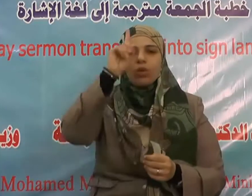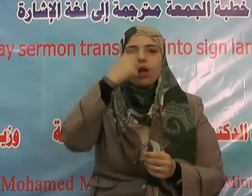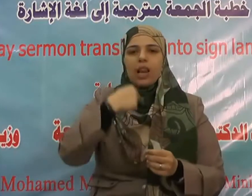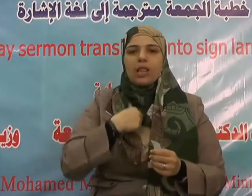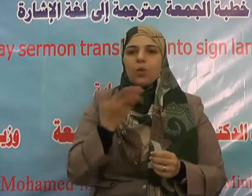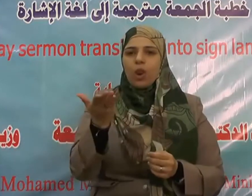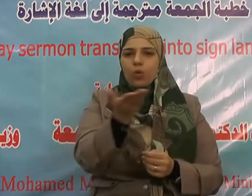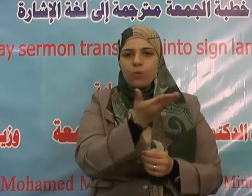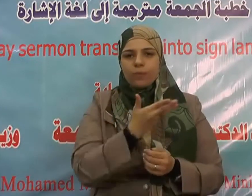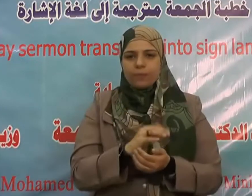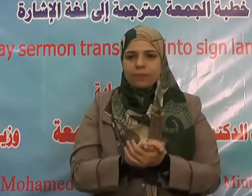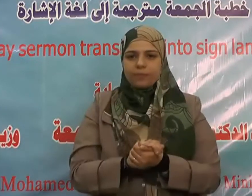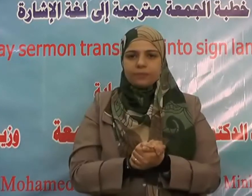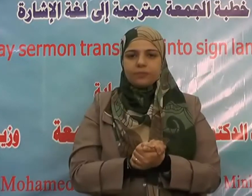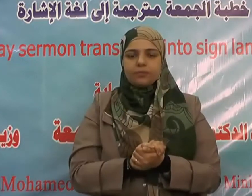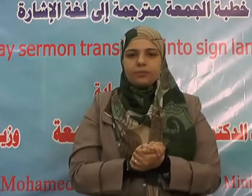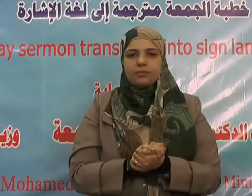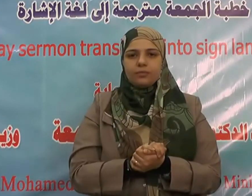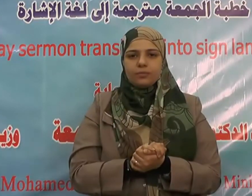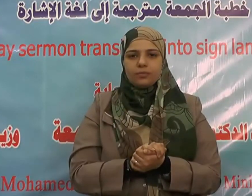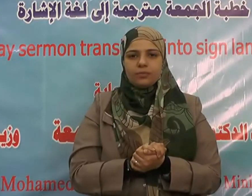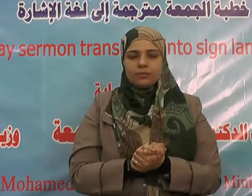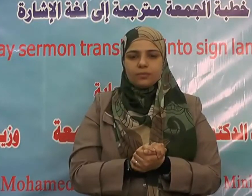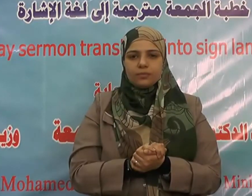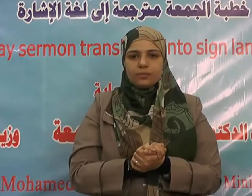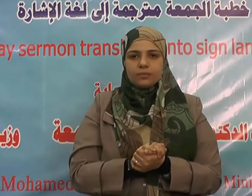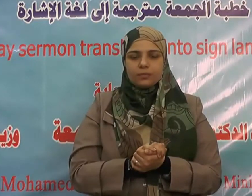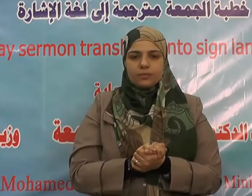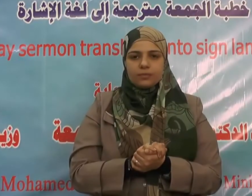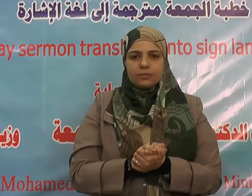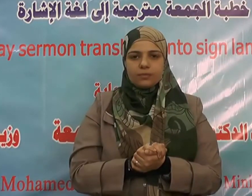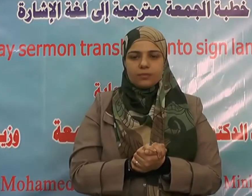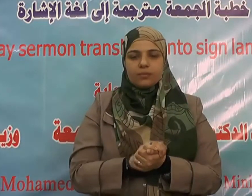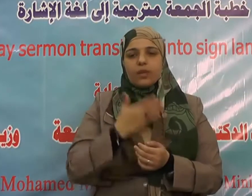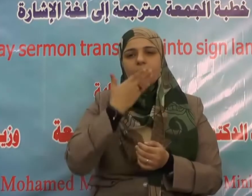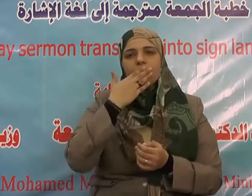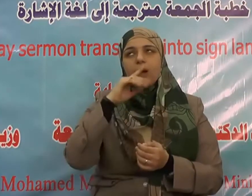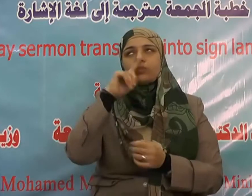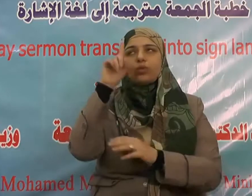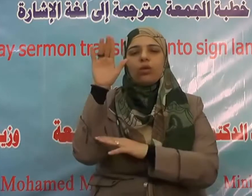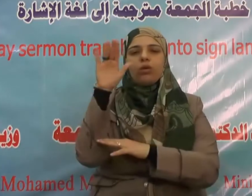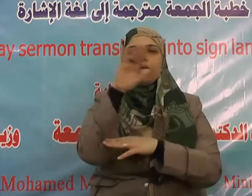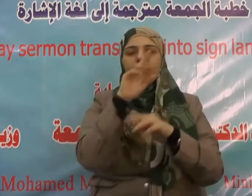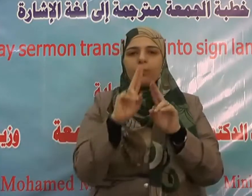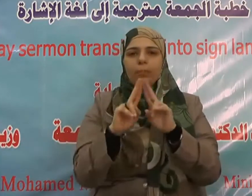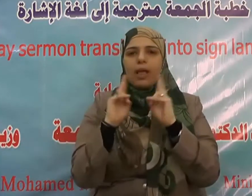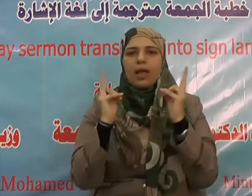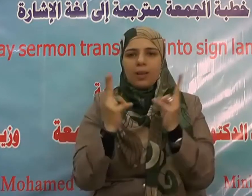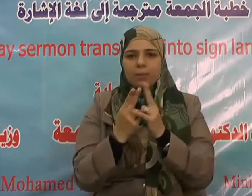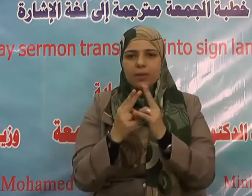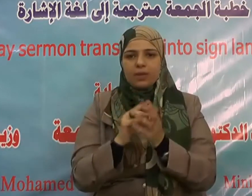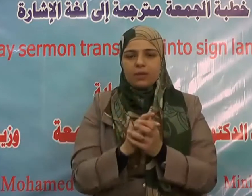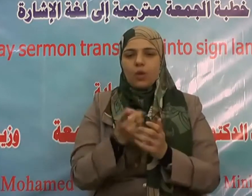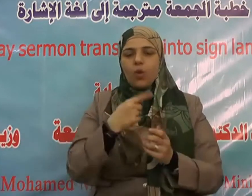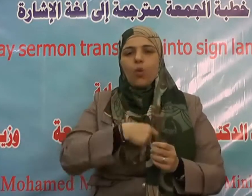يوم الدين إخوة الإسلام إن من أعظم ثمرات الإيمان أنه